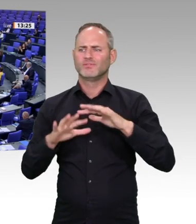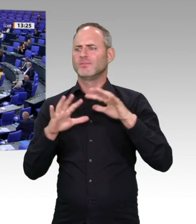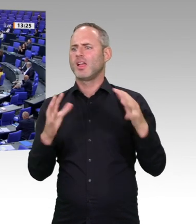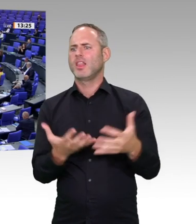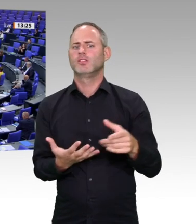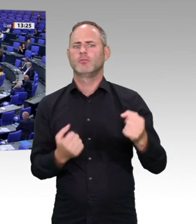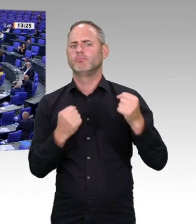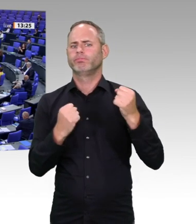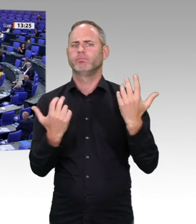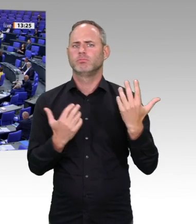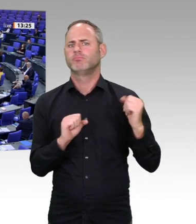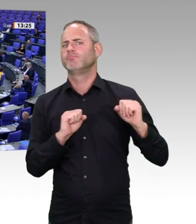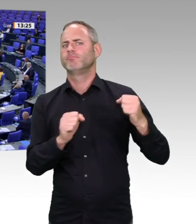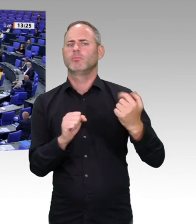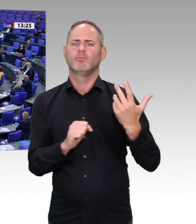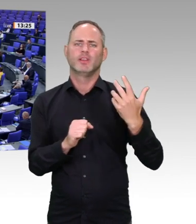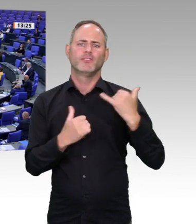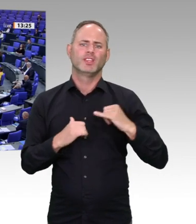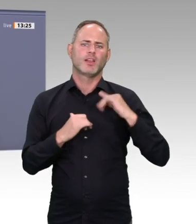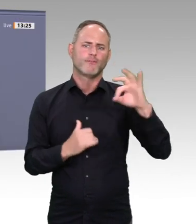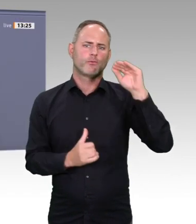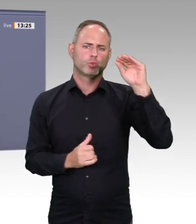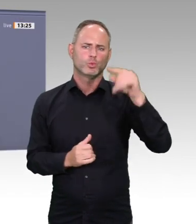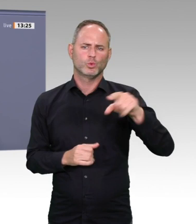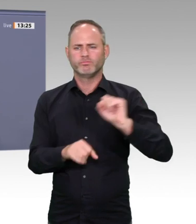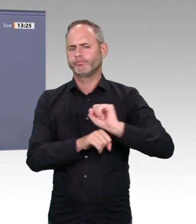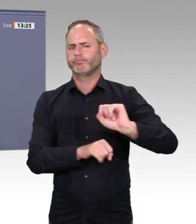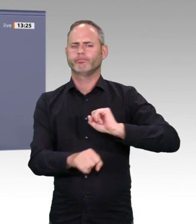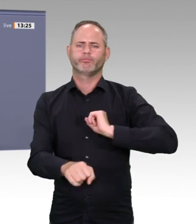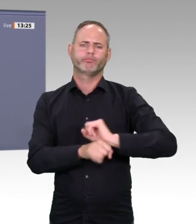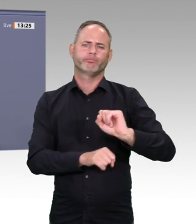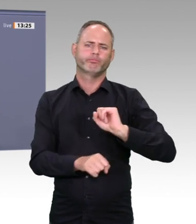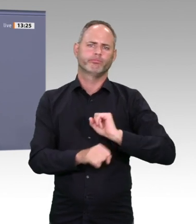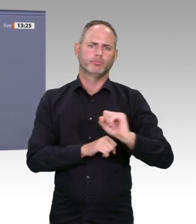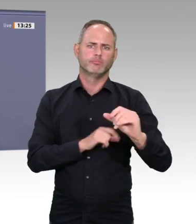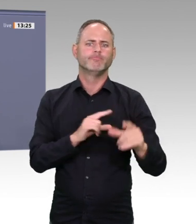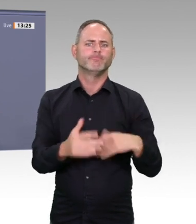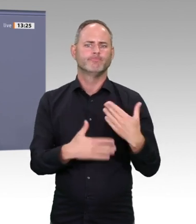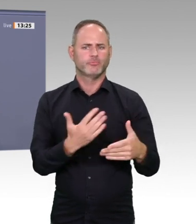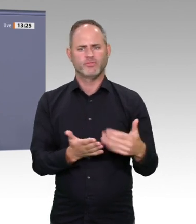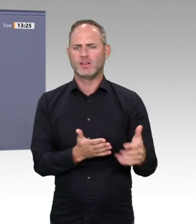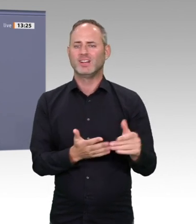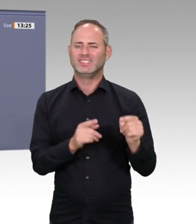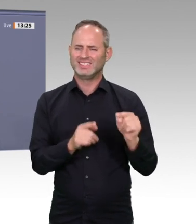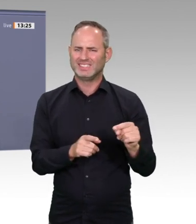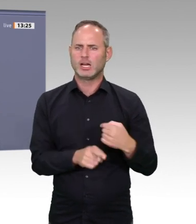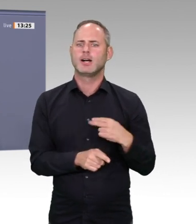Und Corona hat auch gezeigt, den Zweiflern will ich das hiermit auf den Weg geben, wie wichtig und sinnvoll